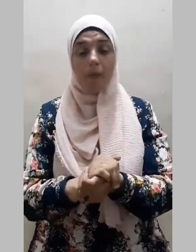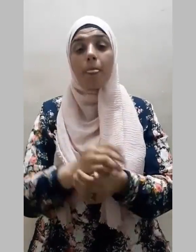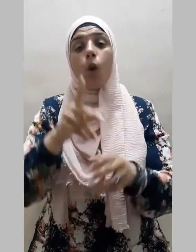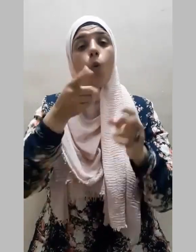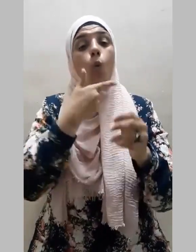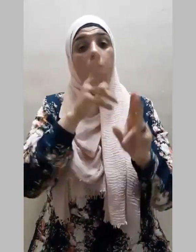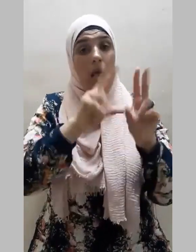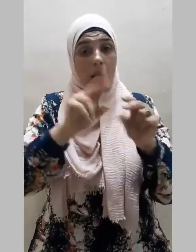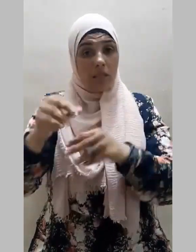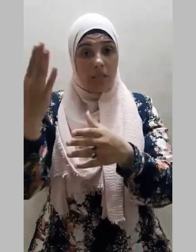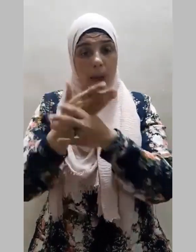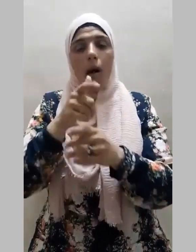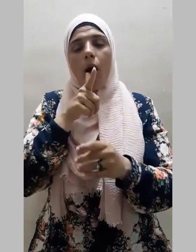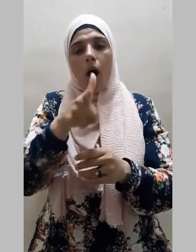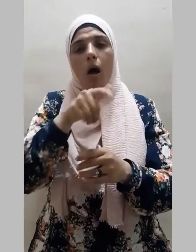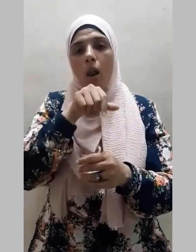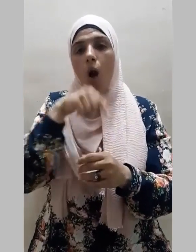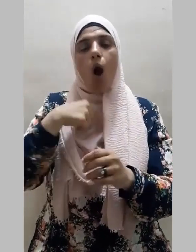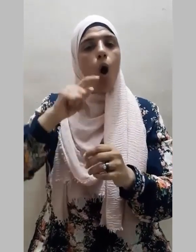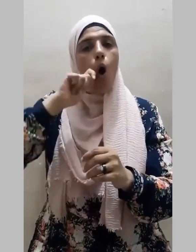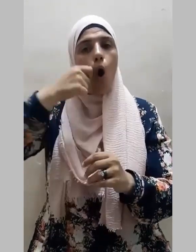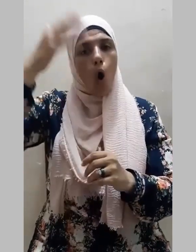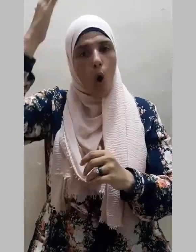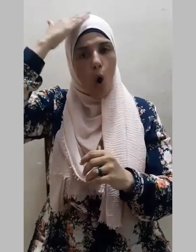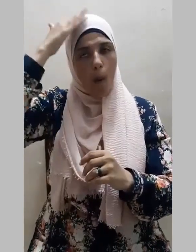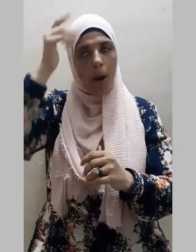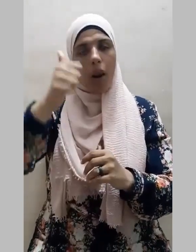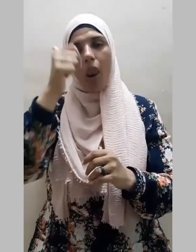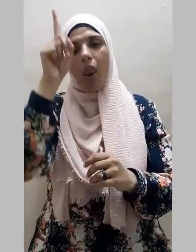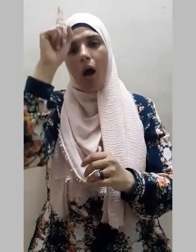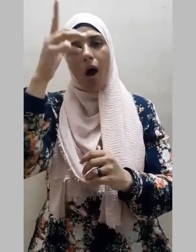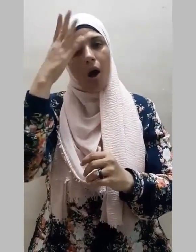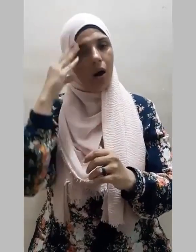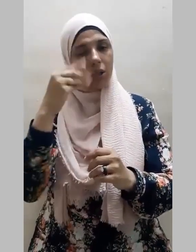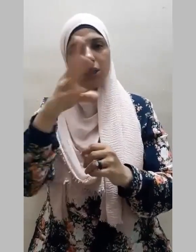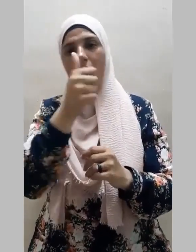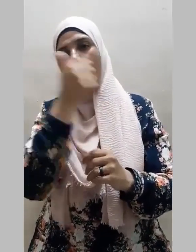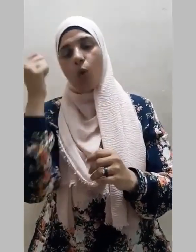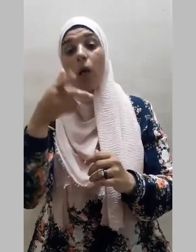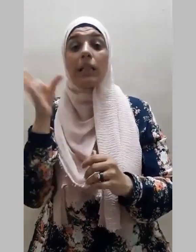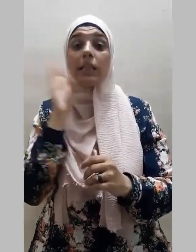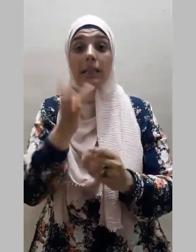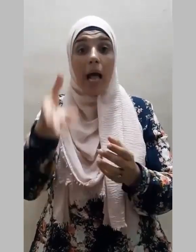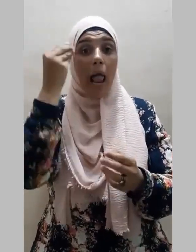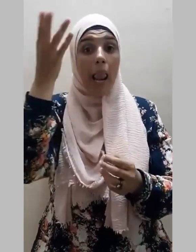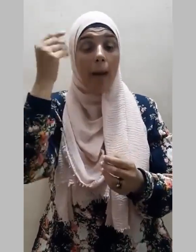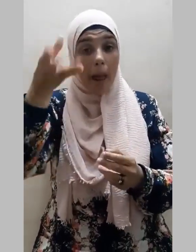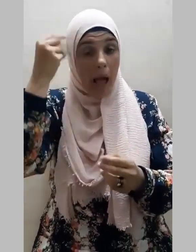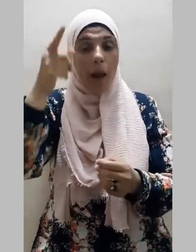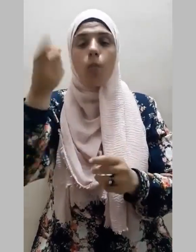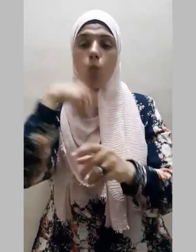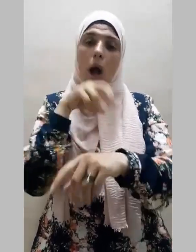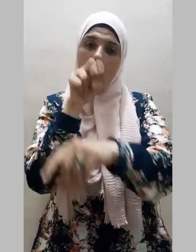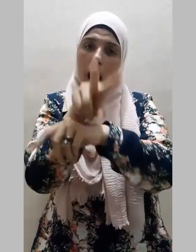قال سيدنا عمر رضي الله عنه تعلموا العلم وتعلموا له